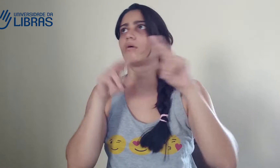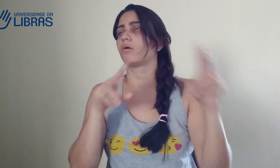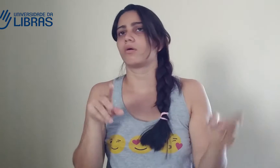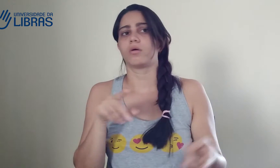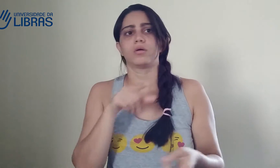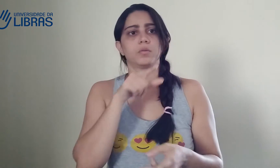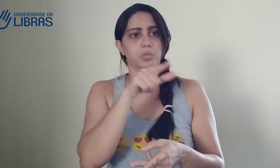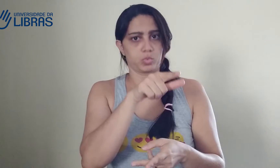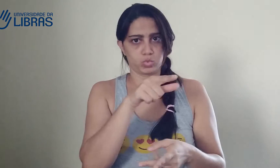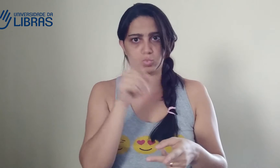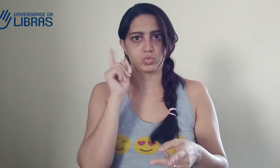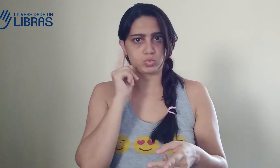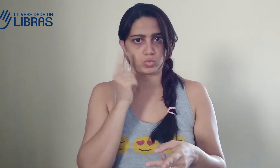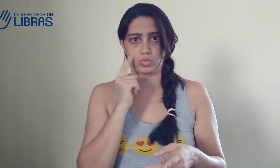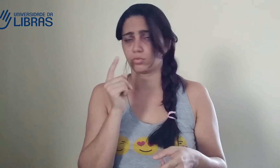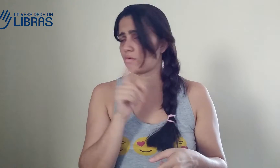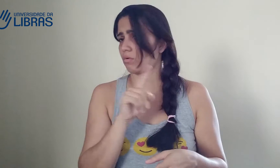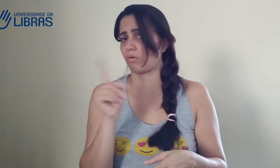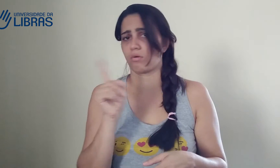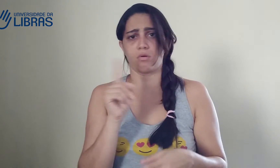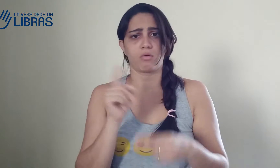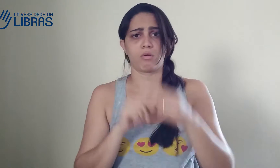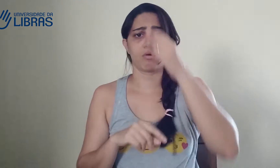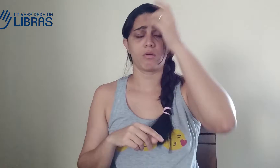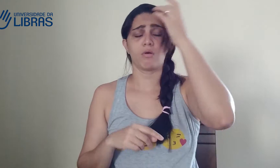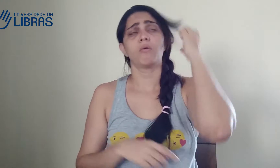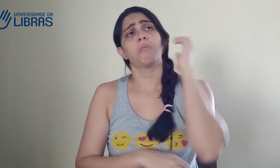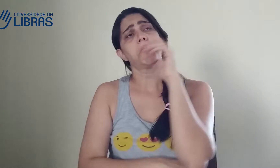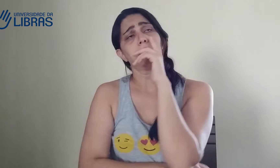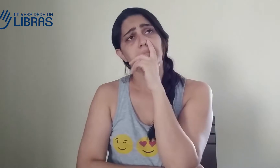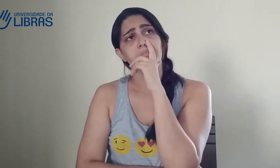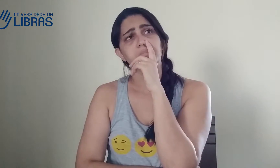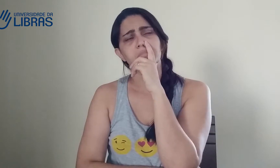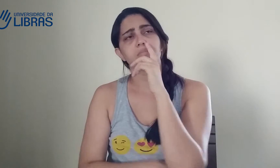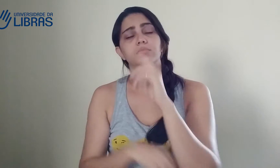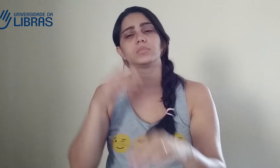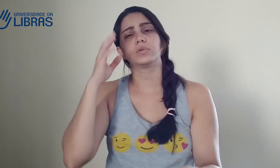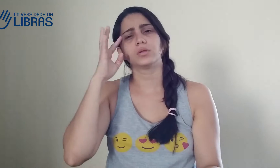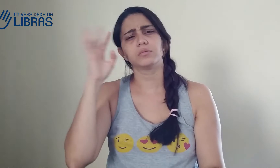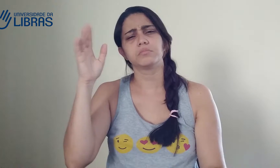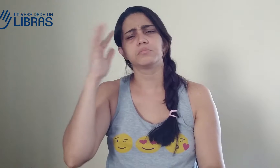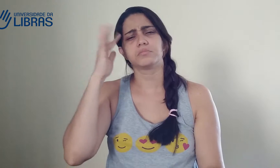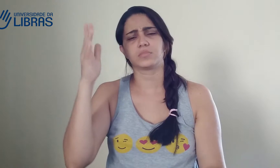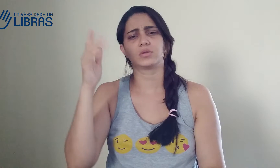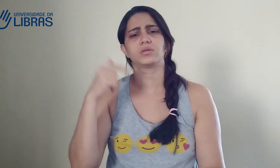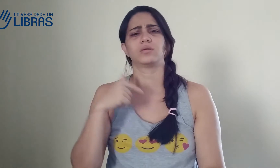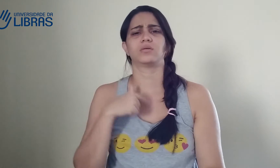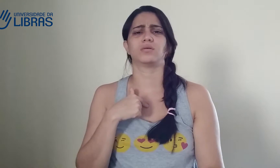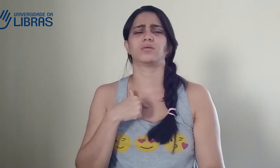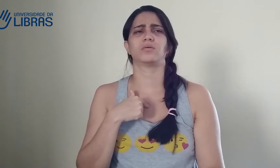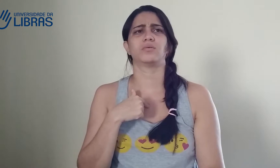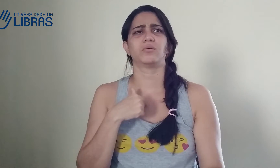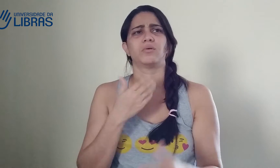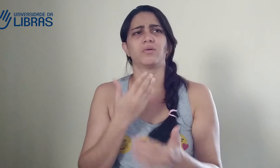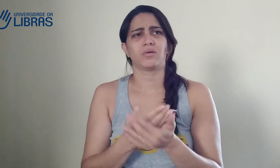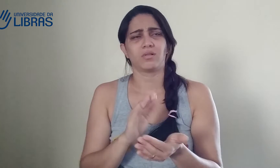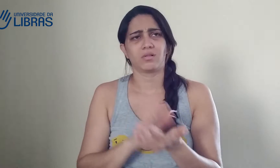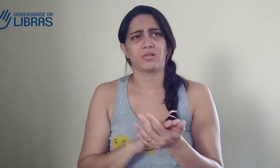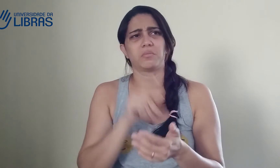E outra, o intérprete não ficava olhando para os surdos, não. Ele olhava para tudo que era lugar, menos para os surdos. Menos para os surdos. E eu fiquei